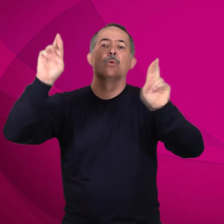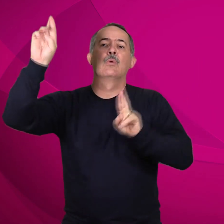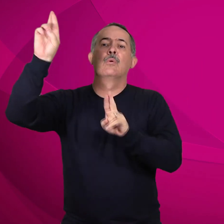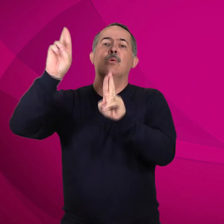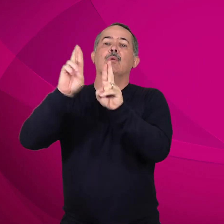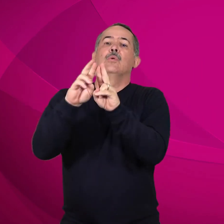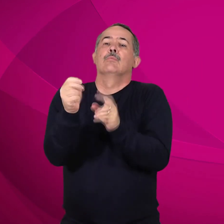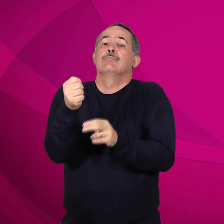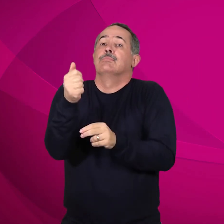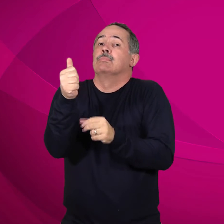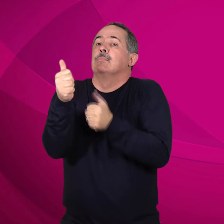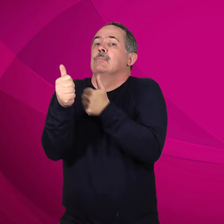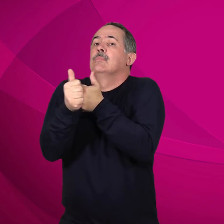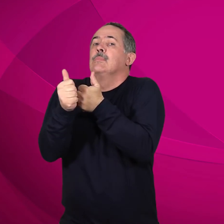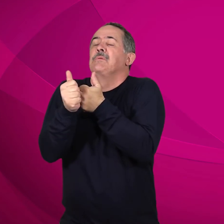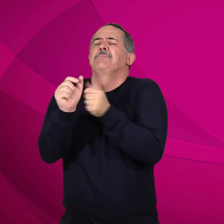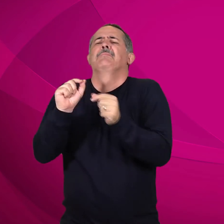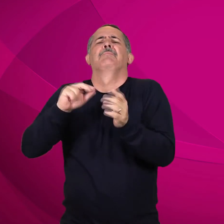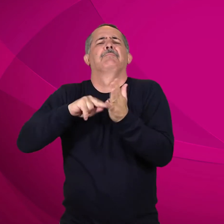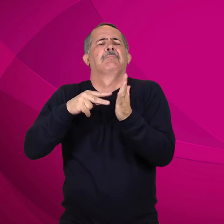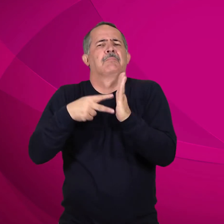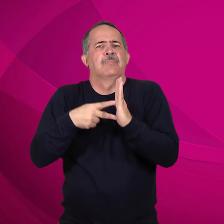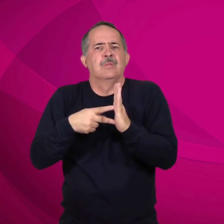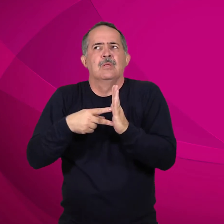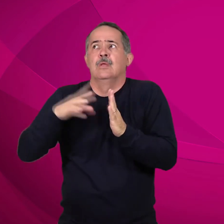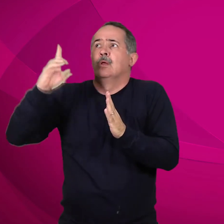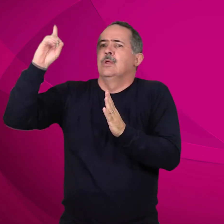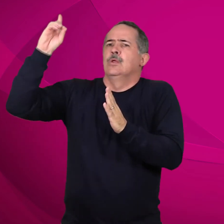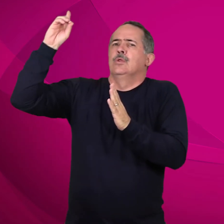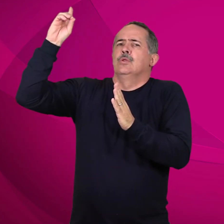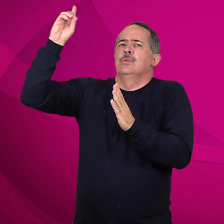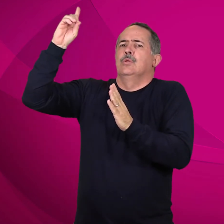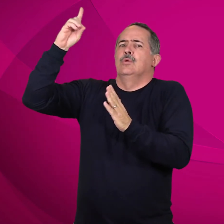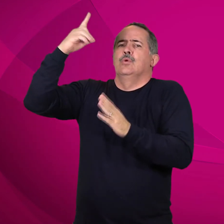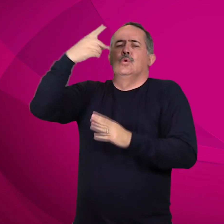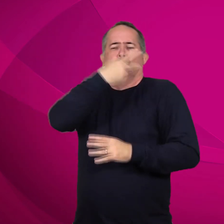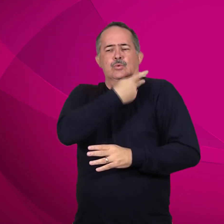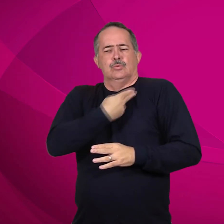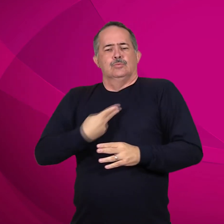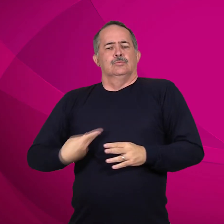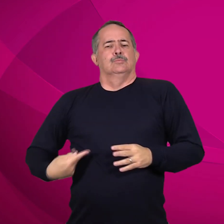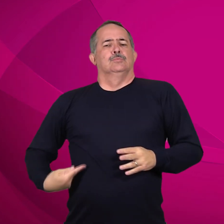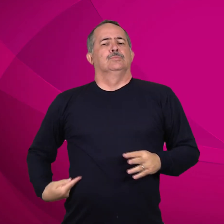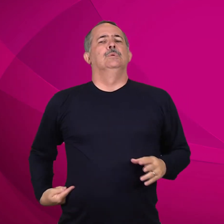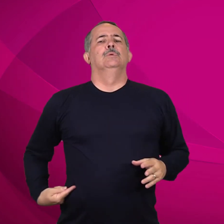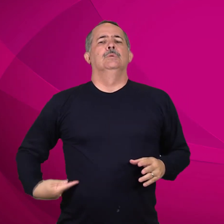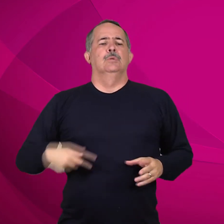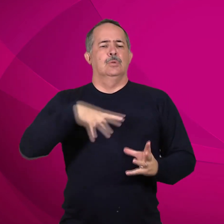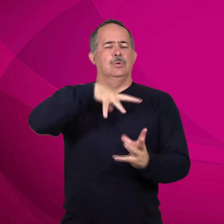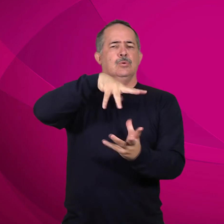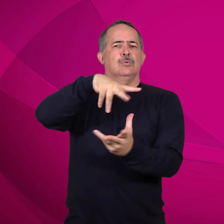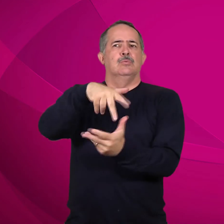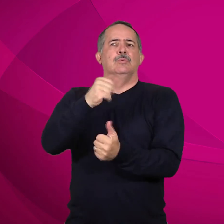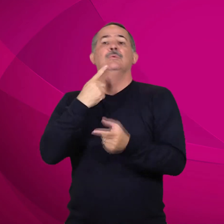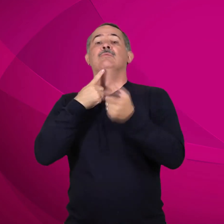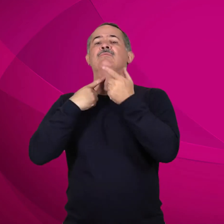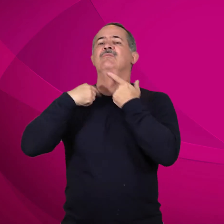mundo. Sua vontade já está se realizando. Para isso, ele se torna um missionário.